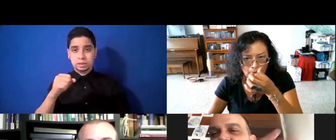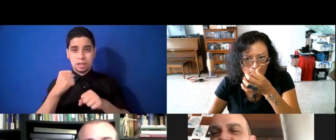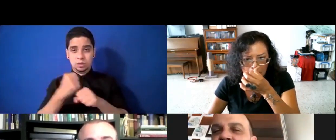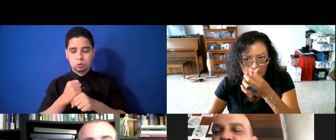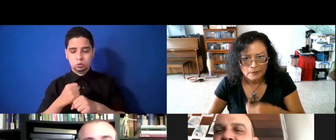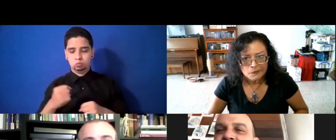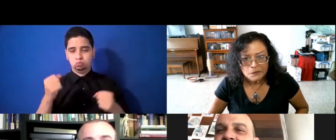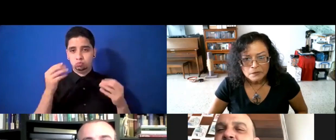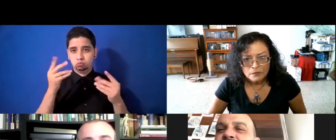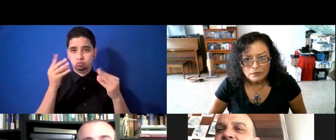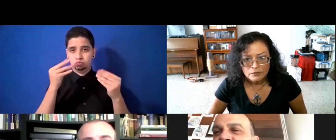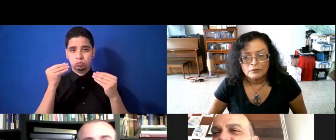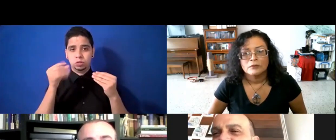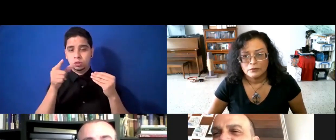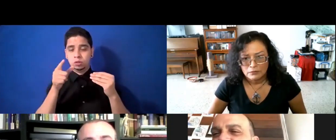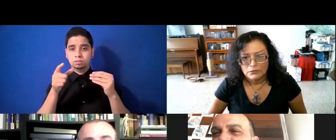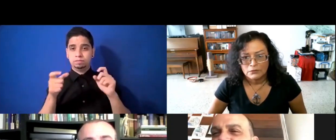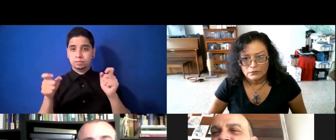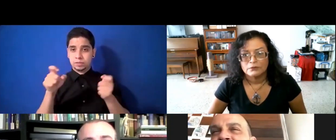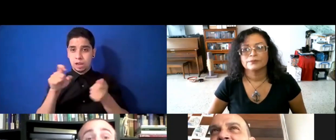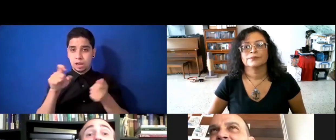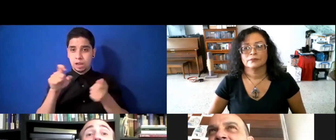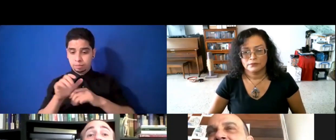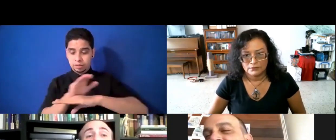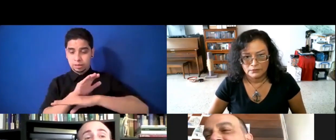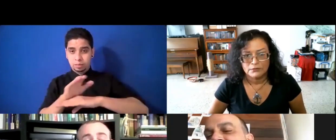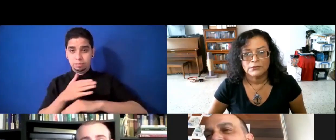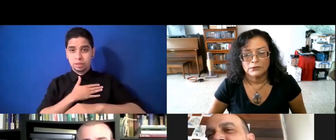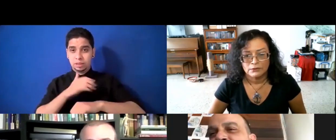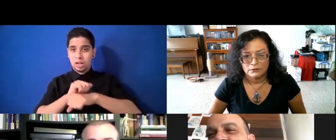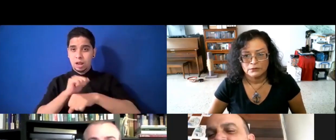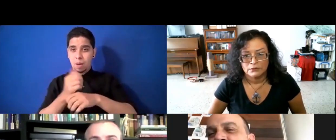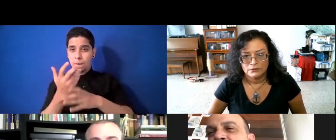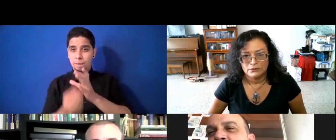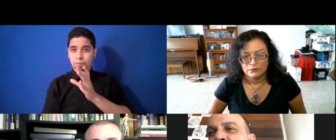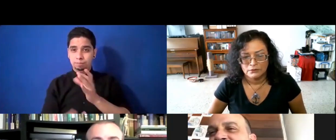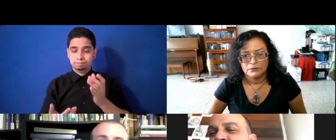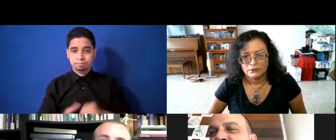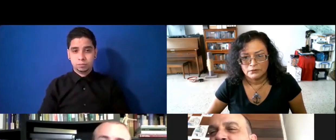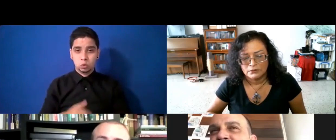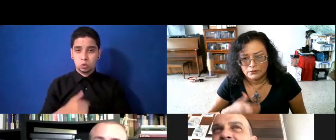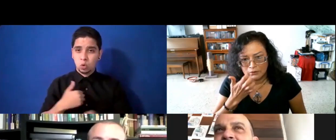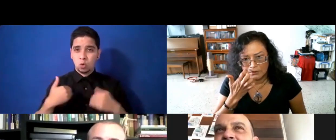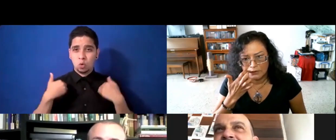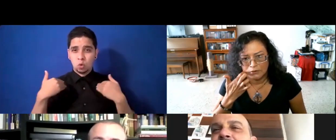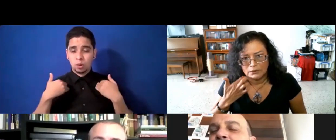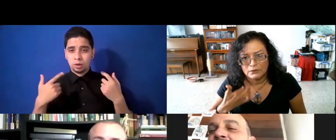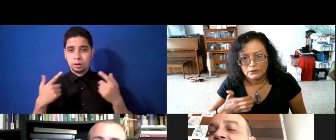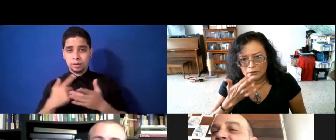un cambio en la industria, me quedo sin trabajo. Antes de esto, yo de muy joven, pues, siempre tuve esa espina que yo